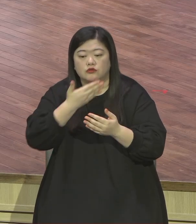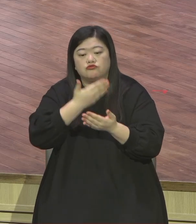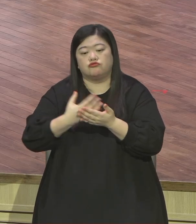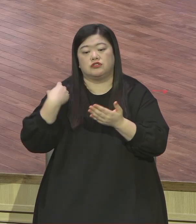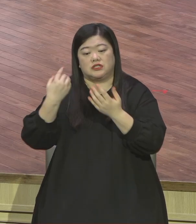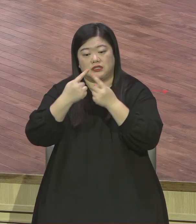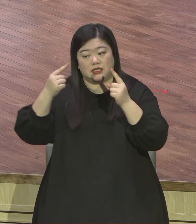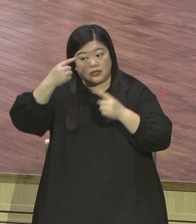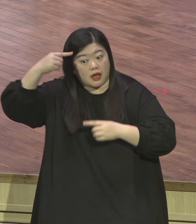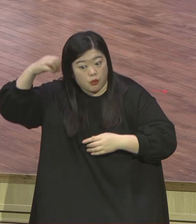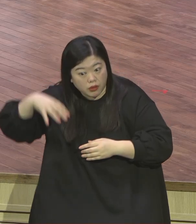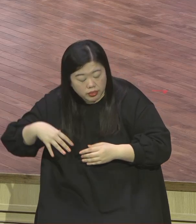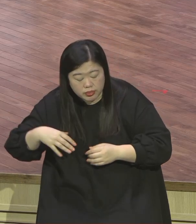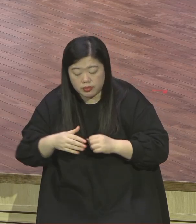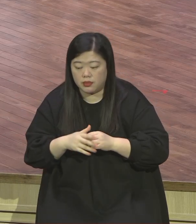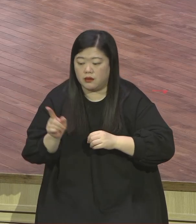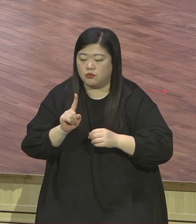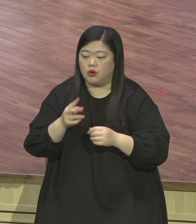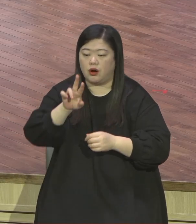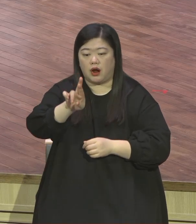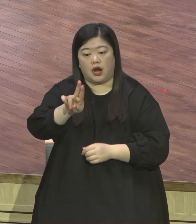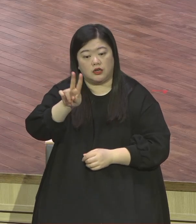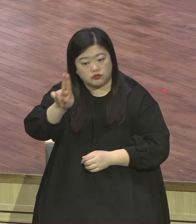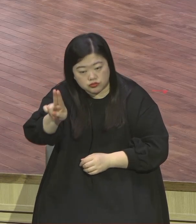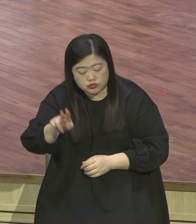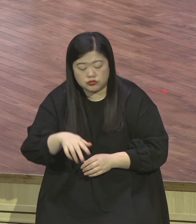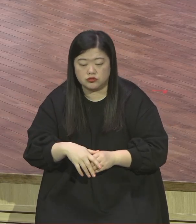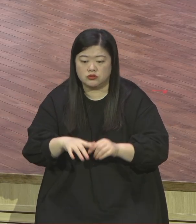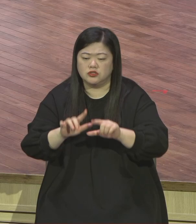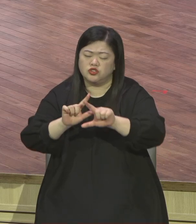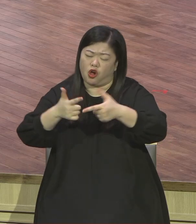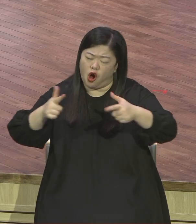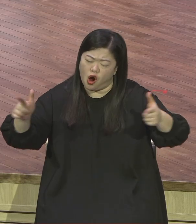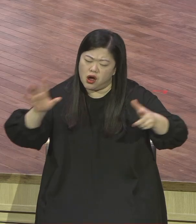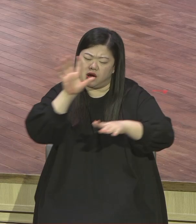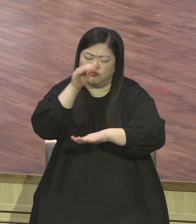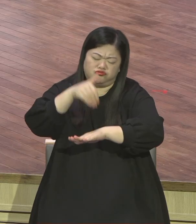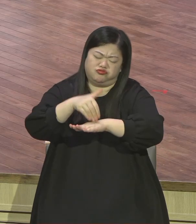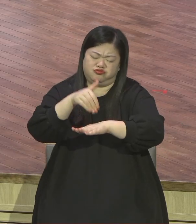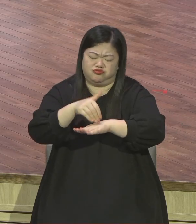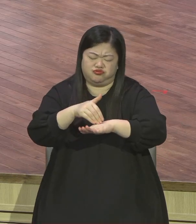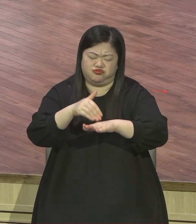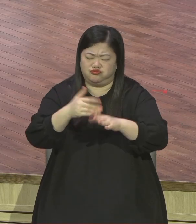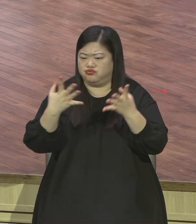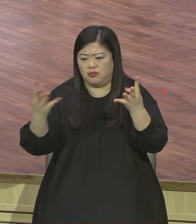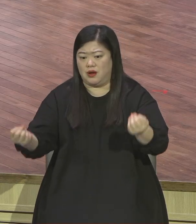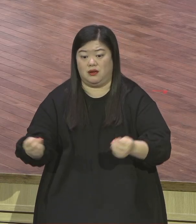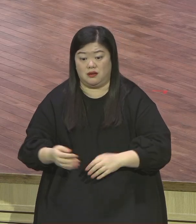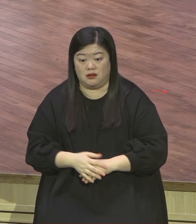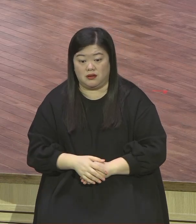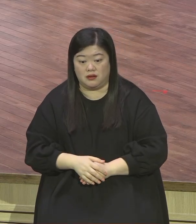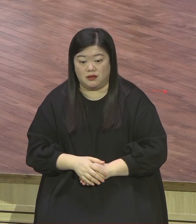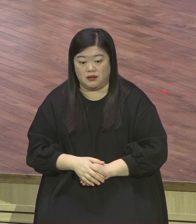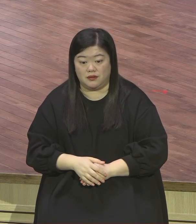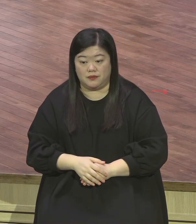본부 훈련 계속 지구촌에 어느 교단에도 어느 단체도